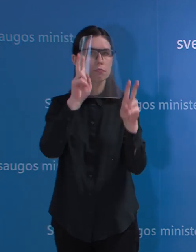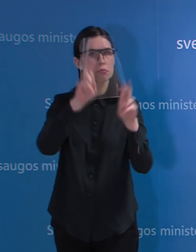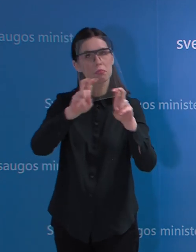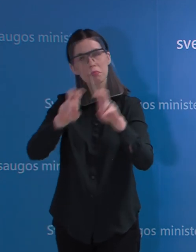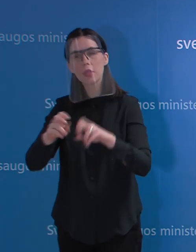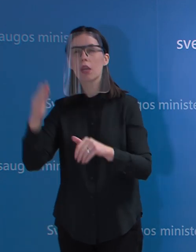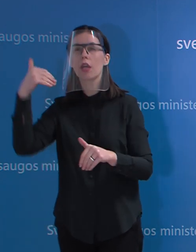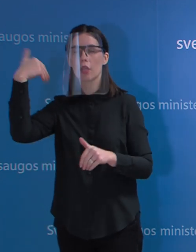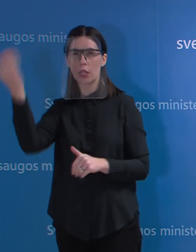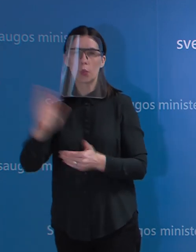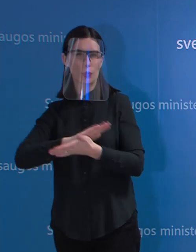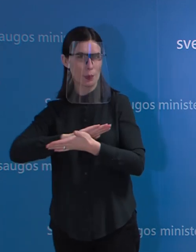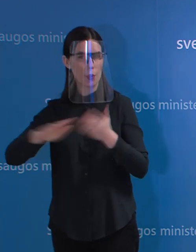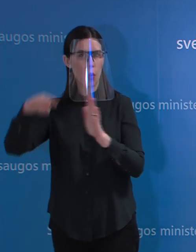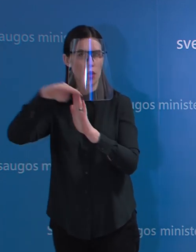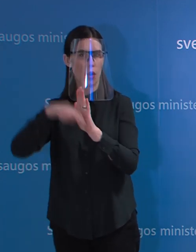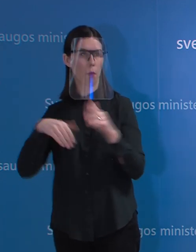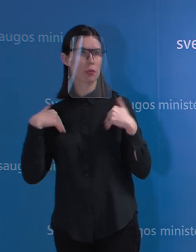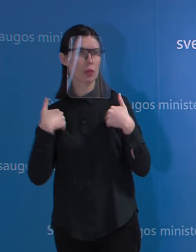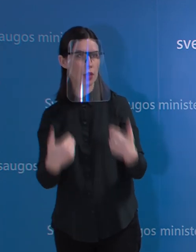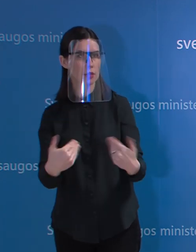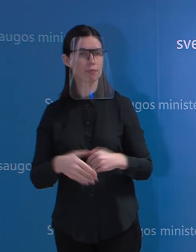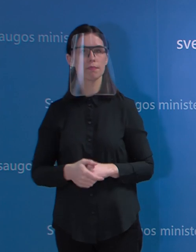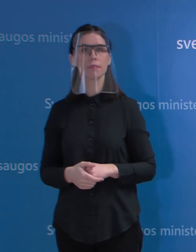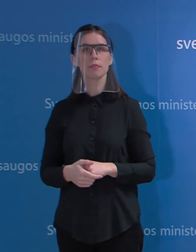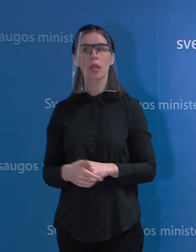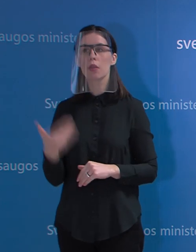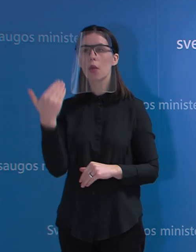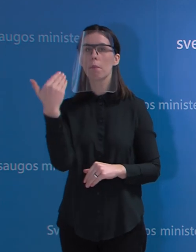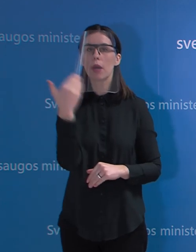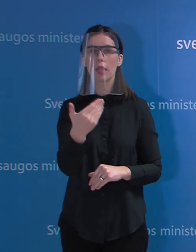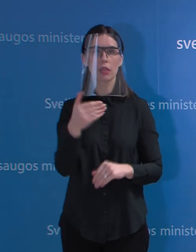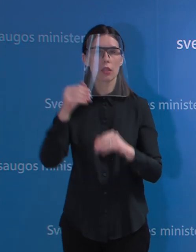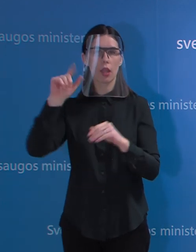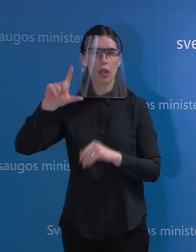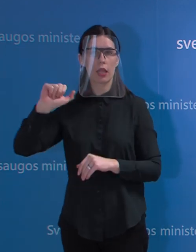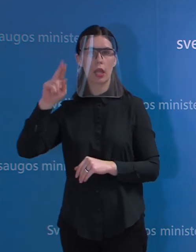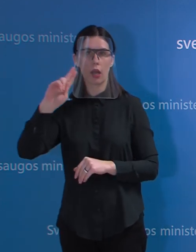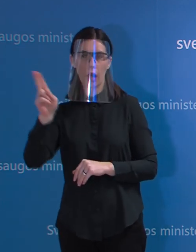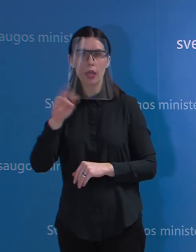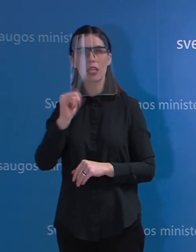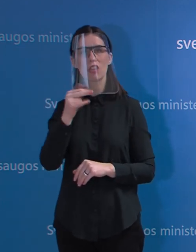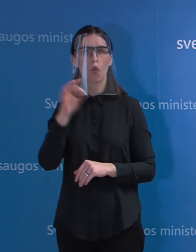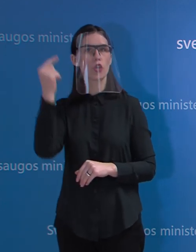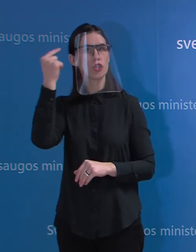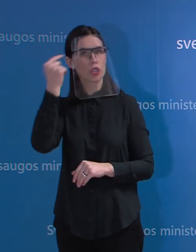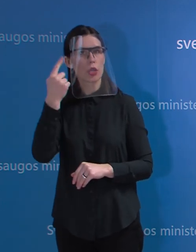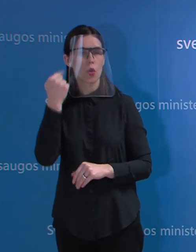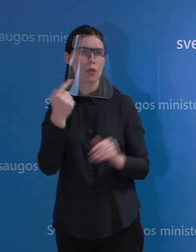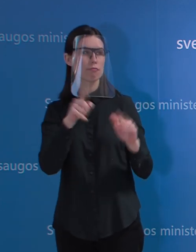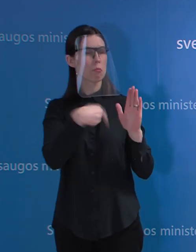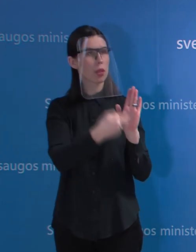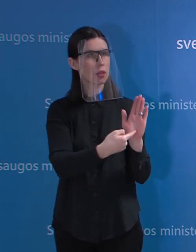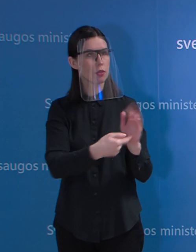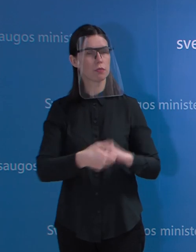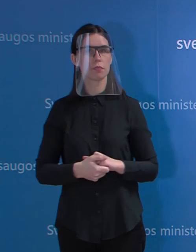rekomendacijai. Radio LNK žinių ir Infodieno žurnalistų klausimai. Kas kiek